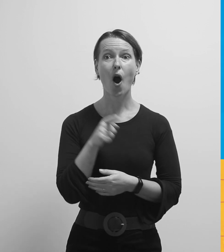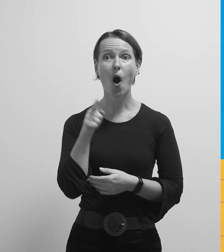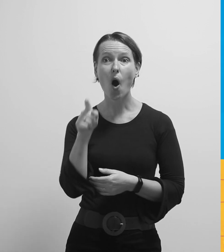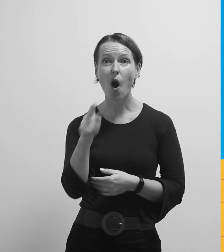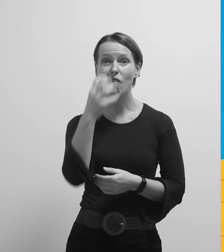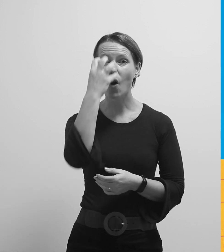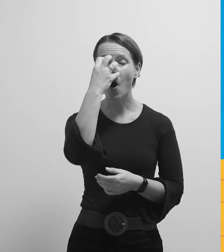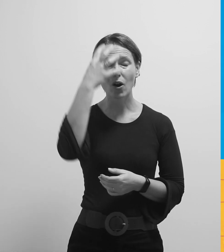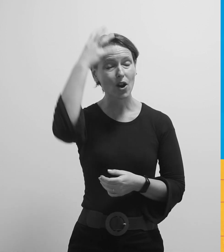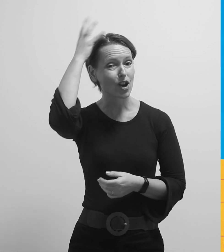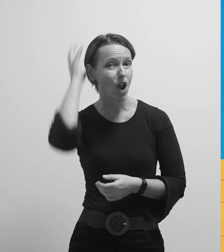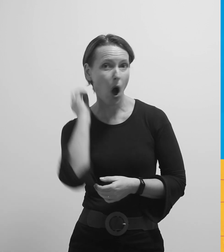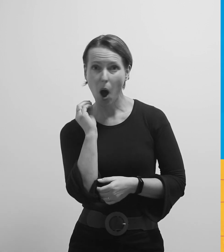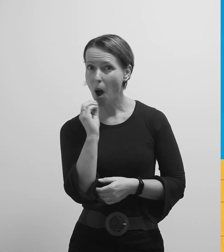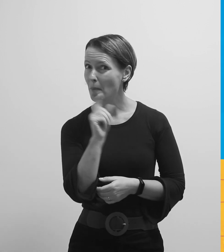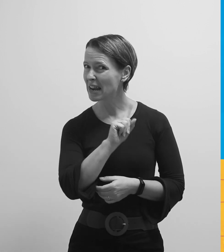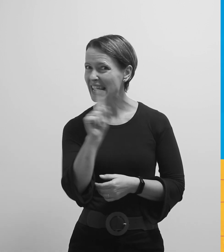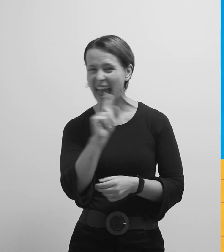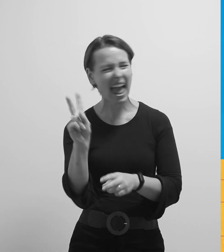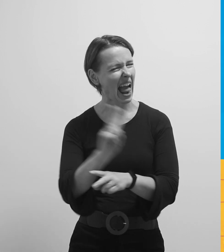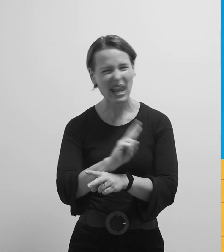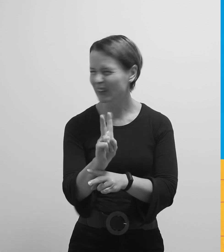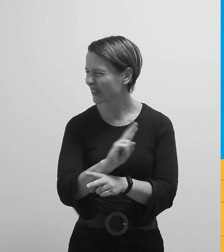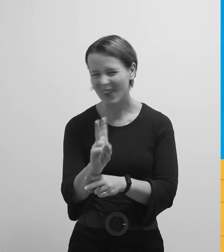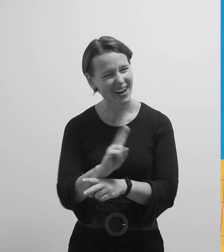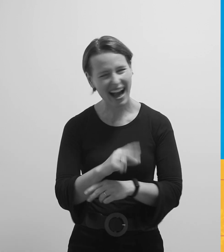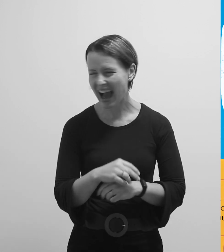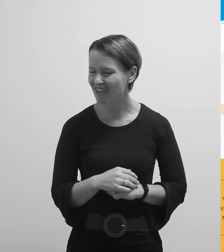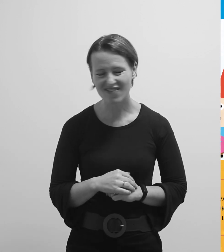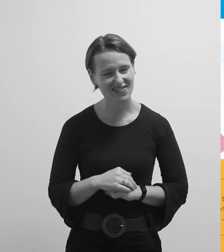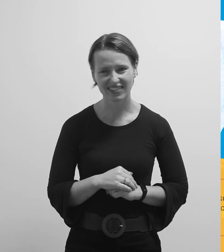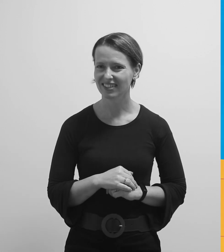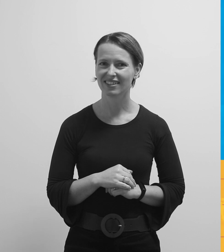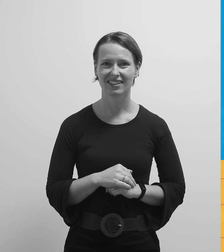Ovaj gnom i nije baš nešto lukav.